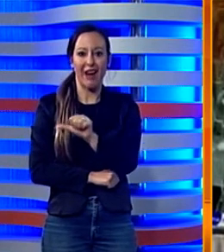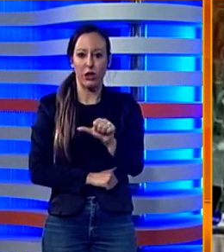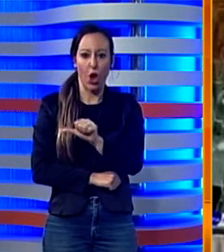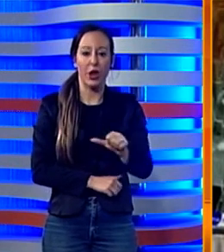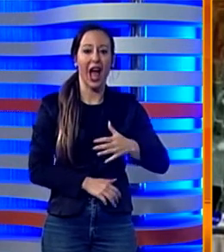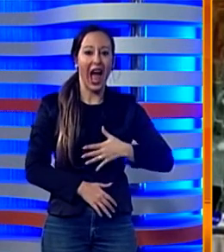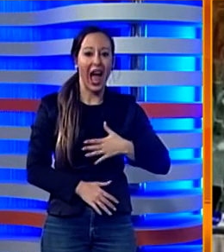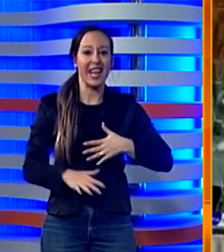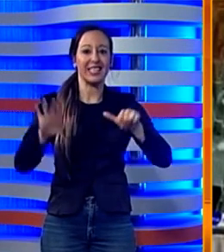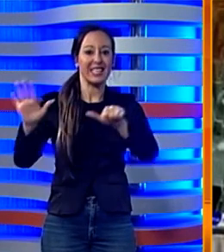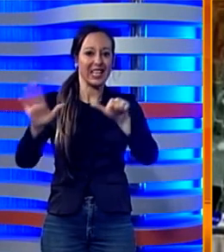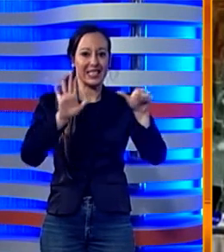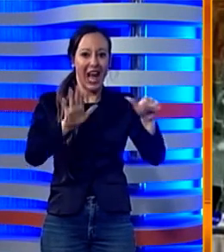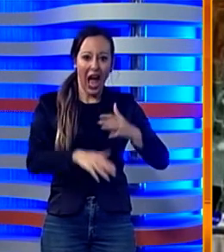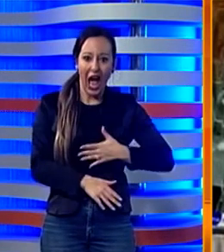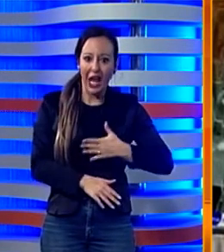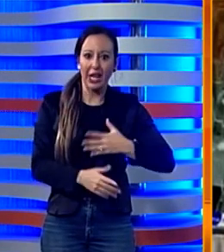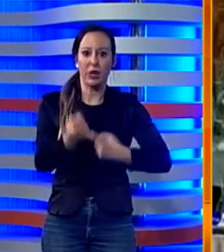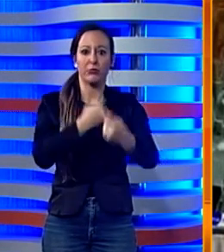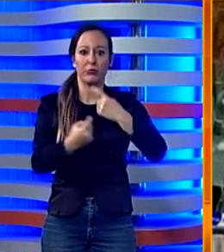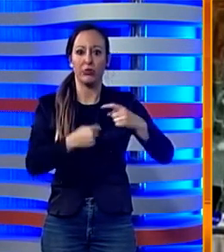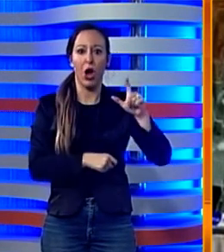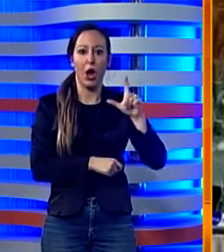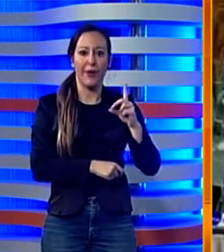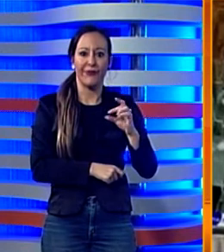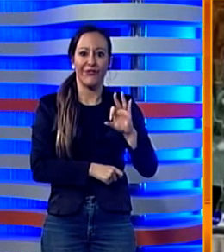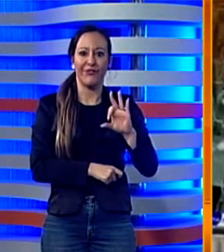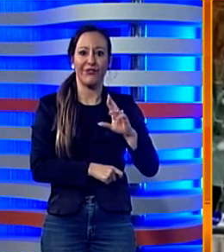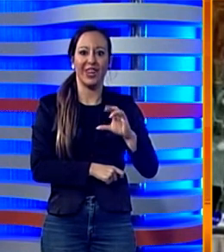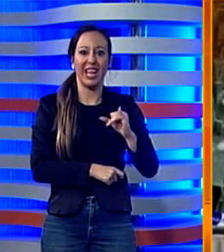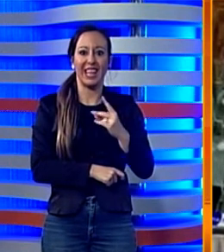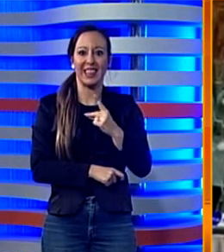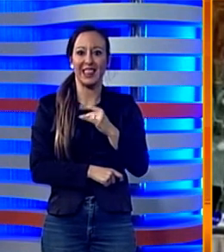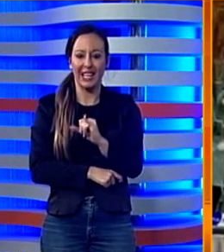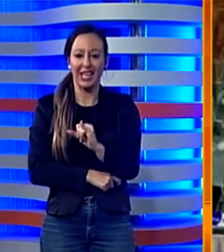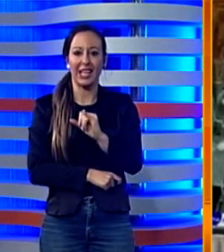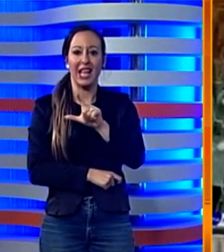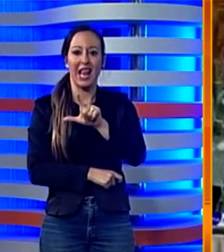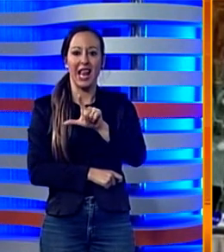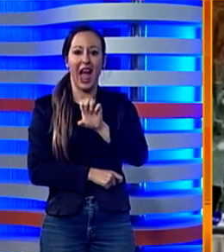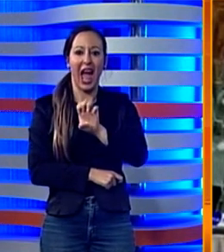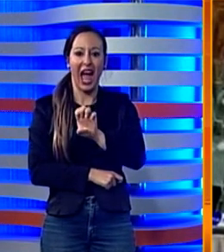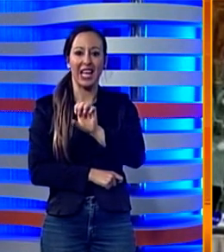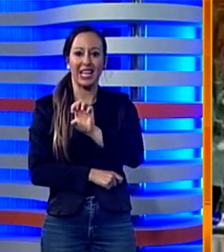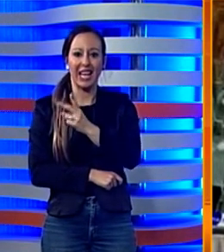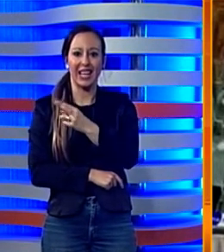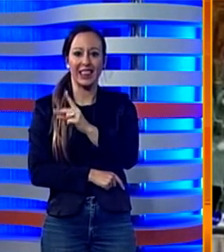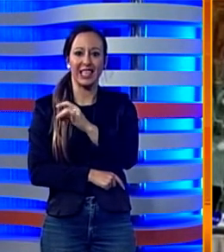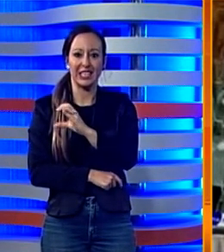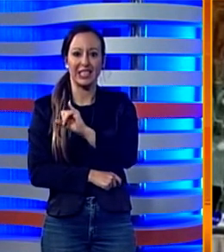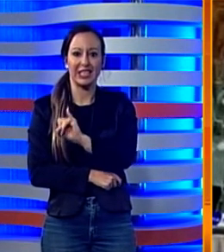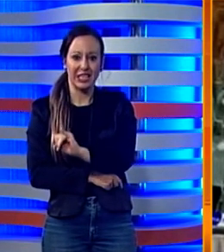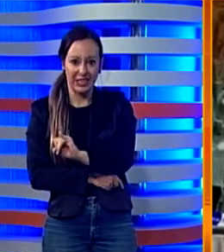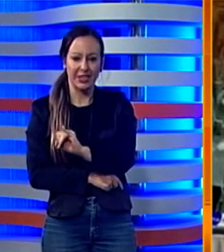Ler Carafriddi, è ucciso nel suo locale a colpi di pistola domenica mattina. Determinante l